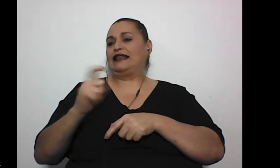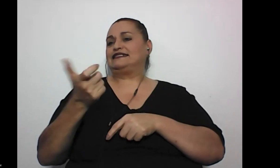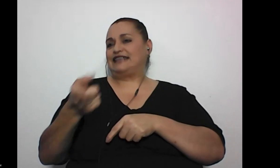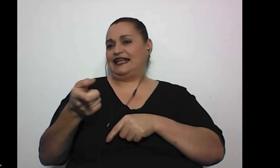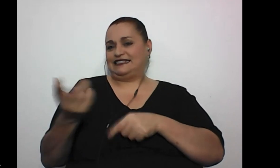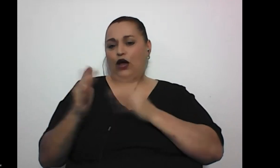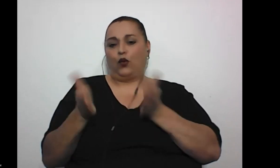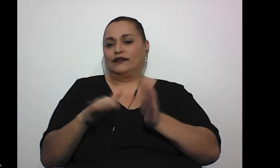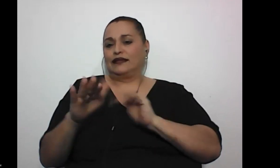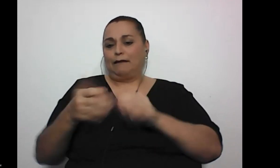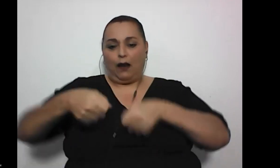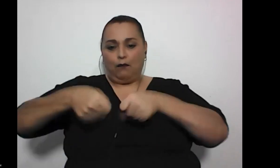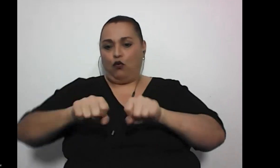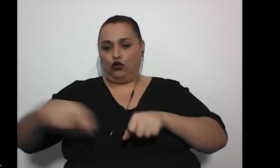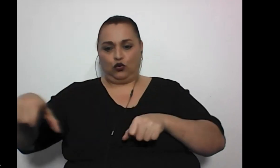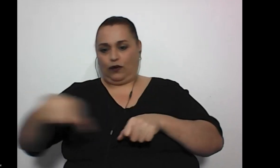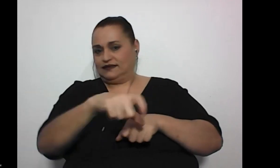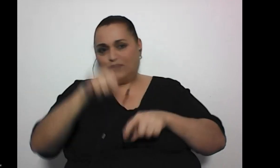yo no sabía que la moto me quedaba en la acera